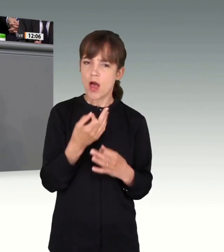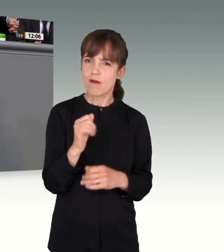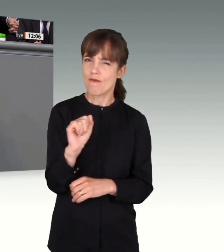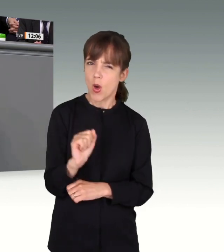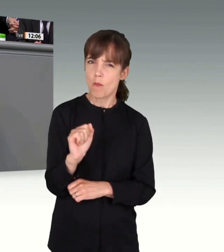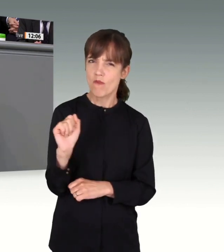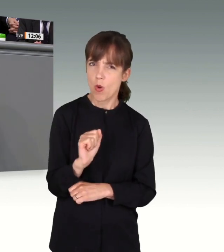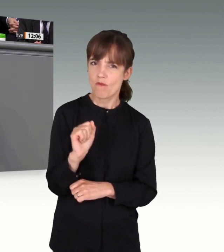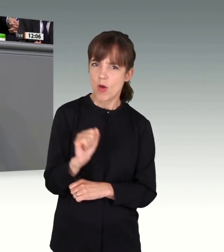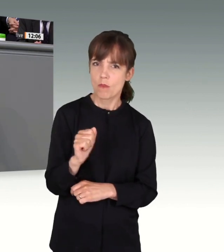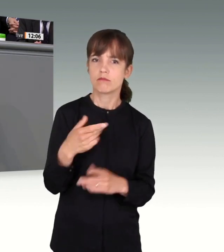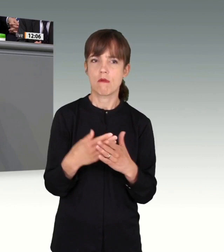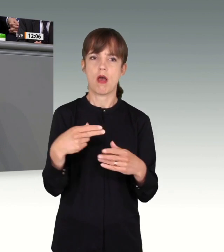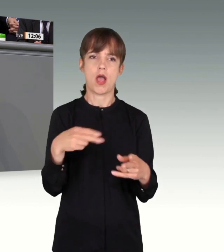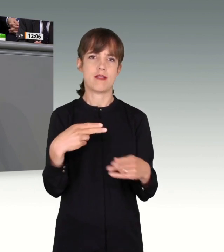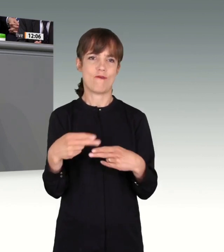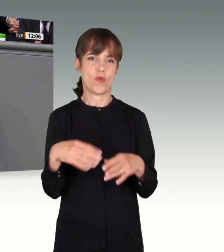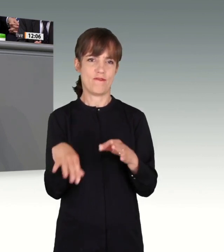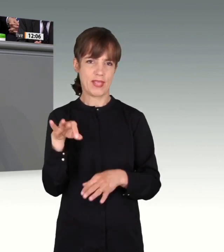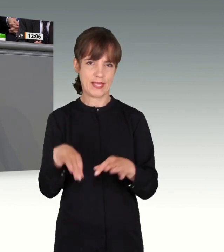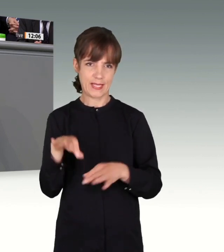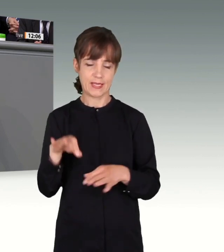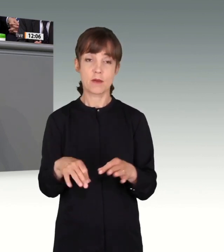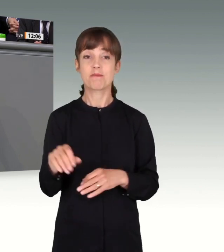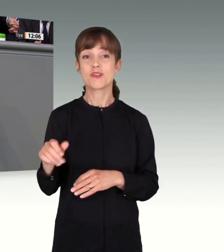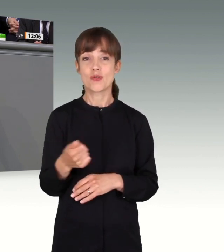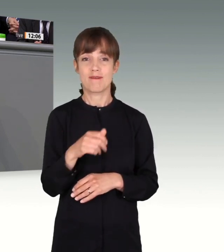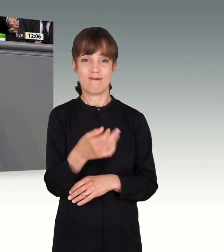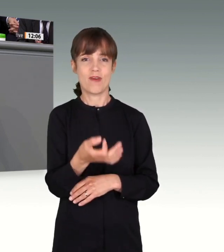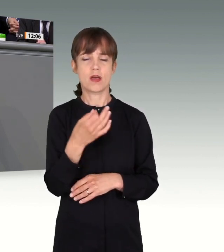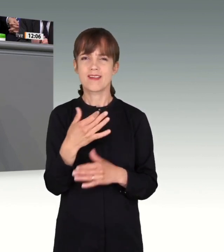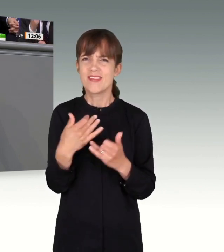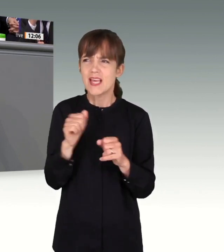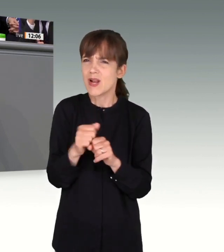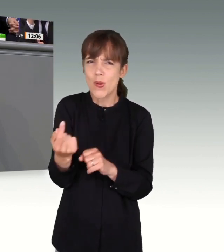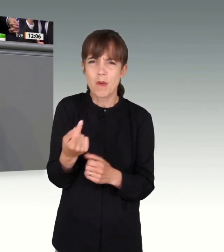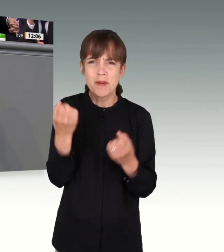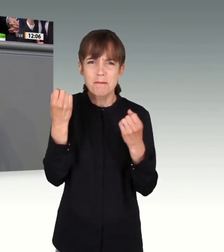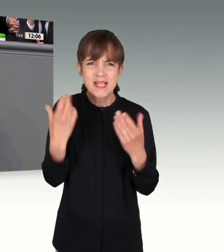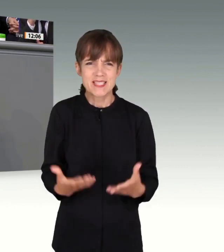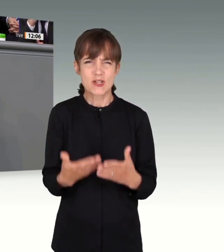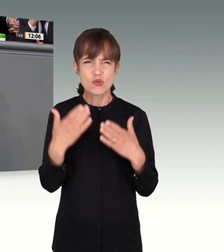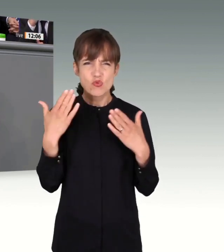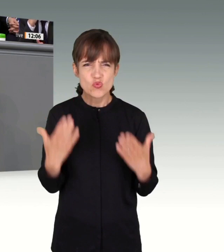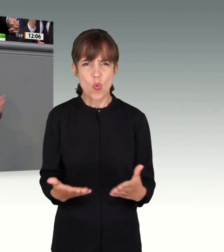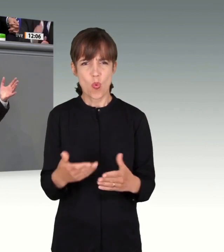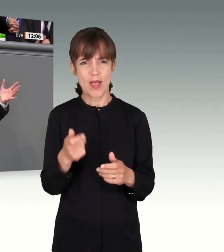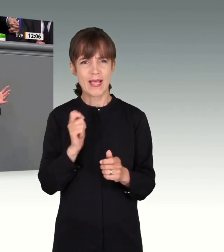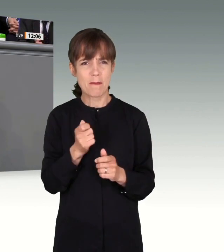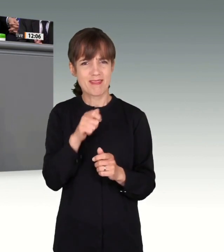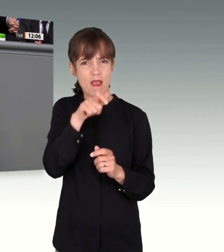132 Sitzungen durchgeführt, 147 Zeuginnen und Zeugen 462 Stunden lang vernommen.